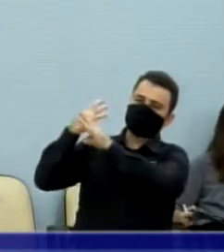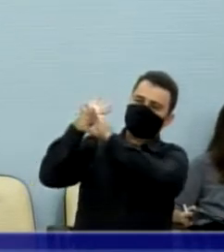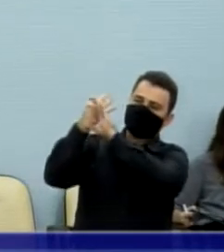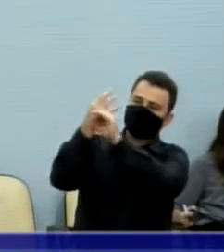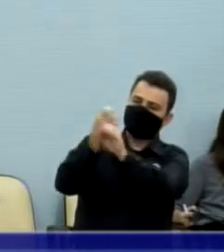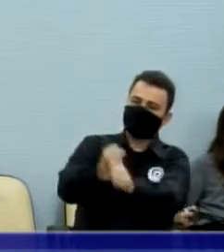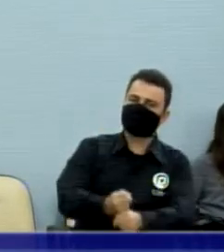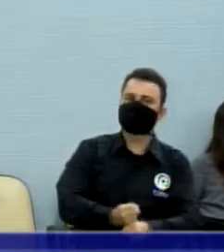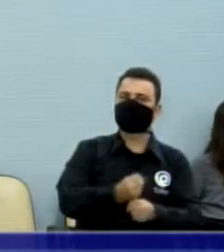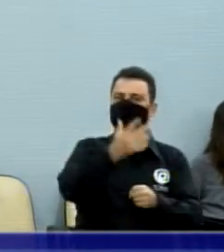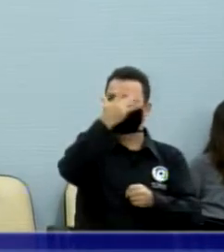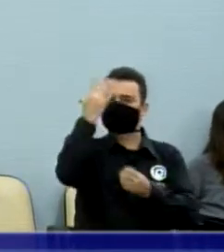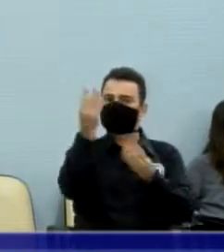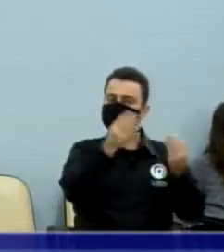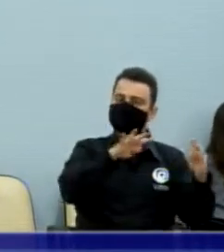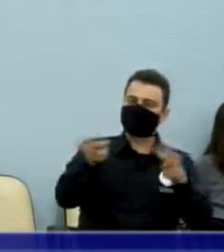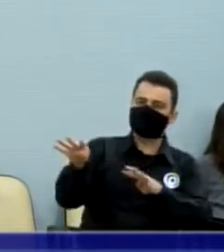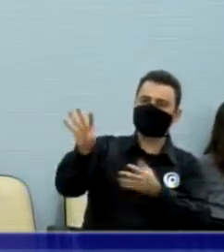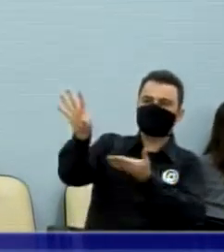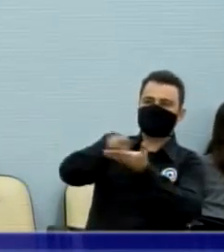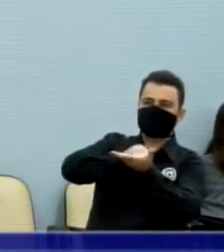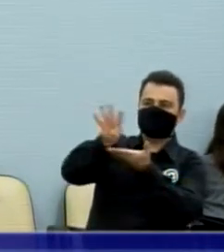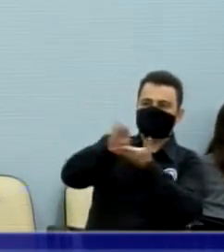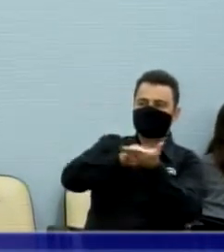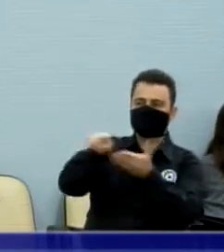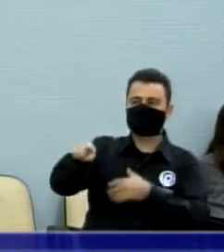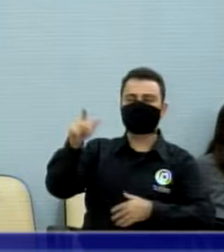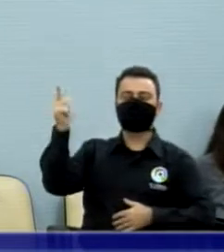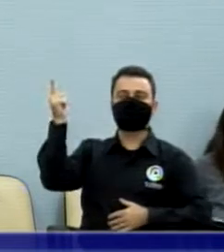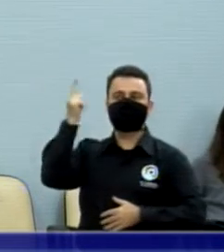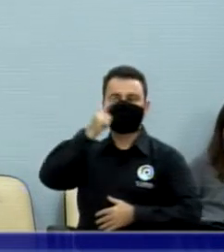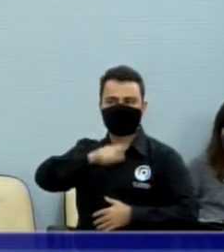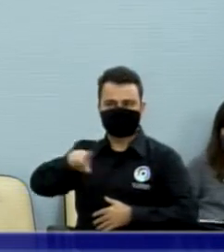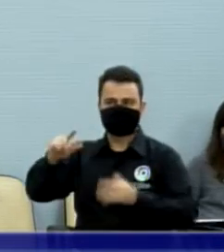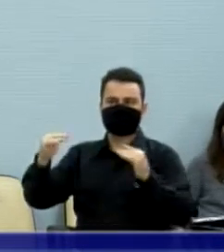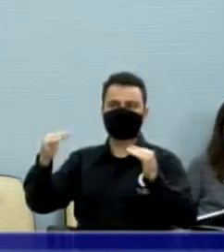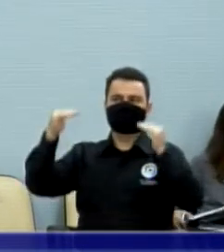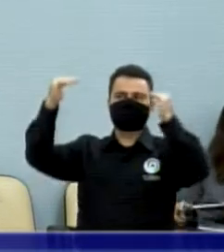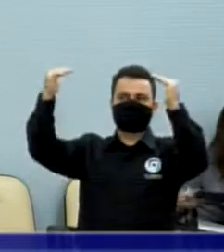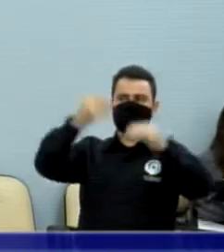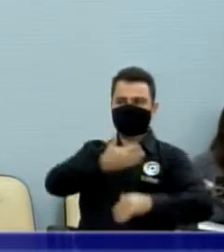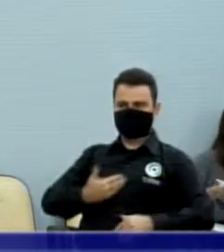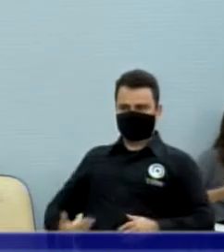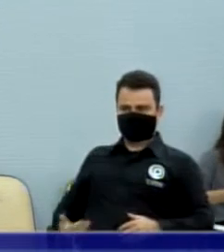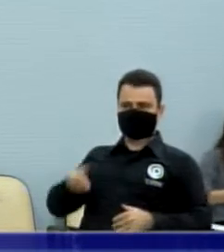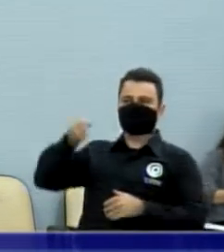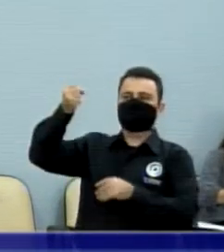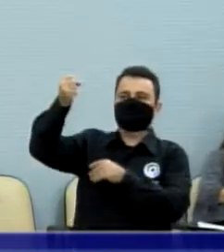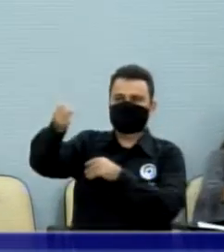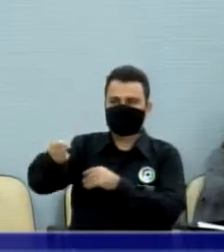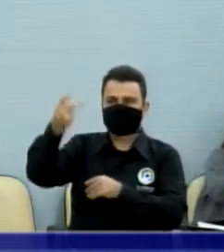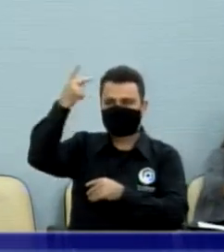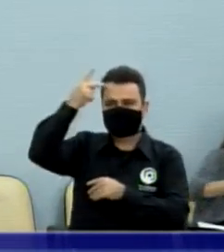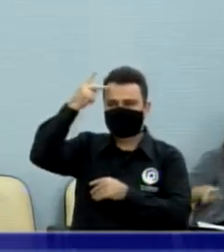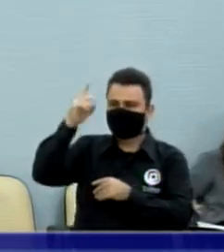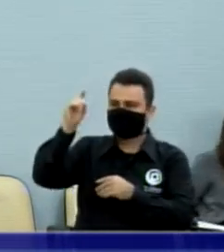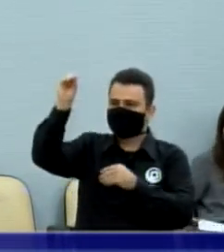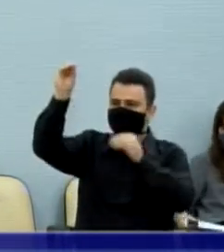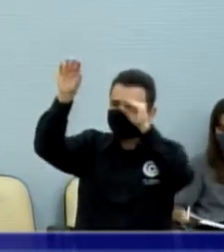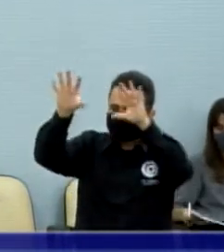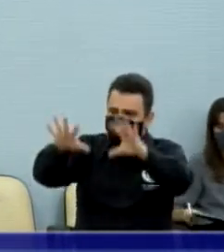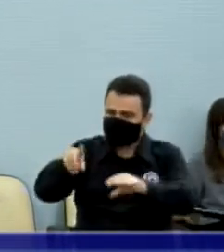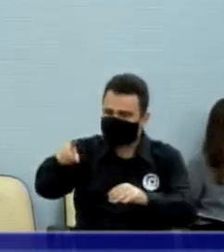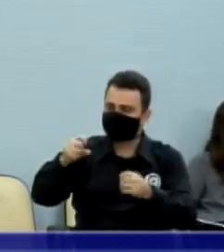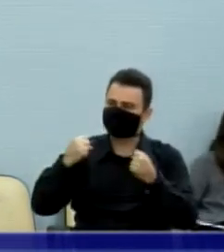políticos da nossa região e chegou no mais alto patamar do nosso Estado. Rodrigo, que Deus te abençoe, lhe dê muita força e sabedoria neste